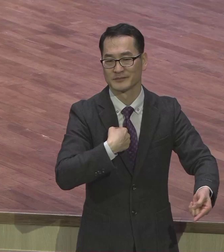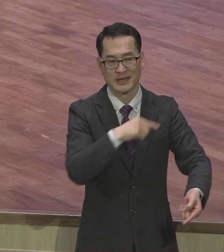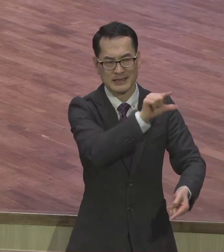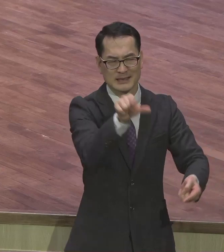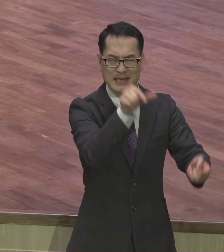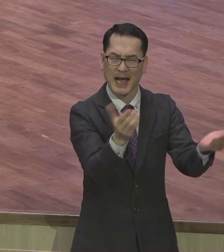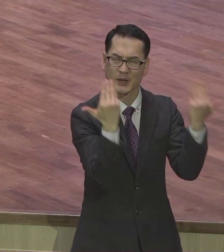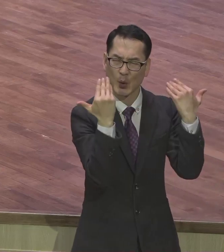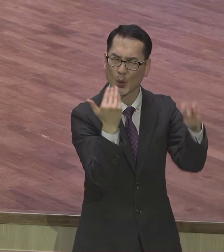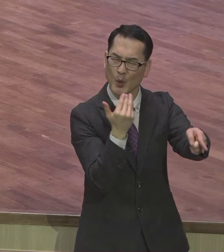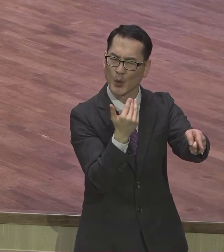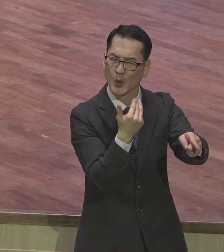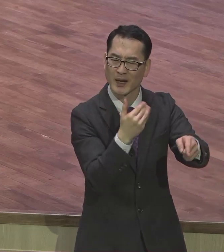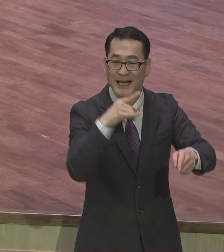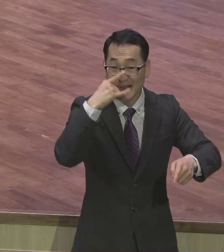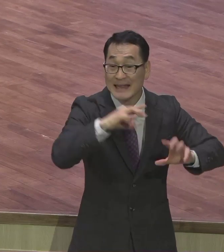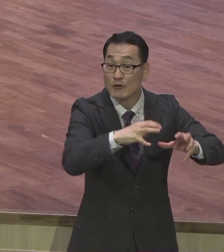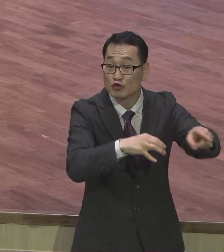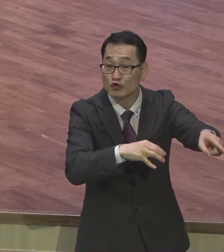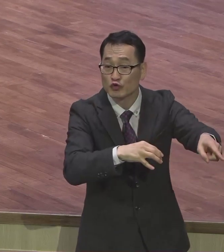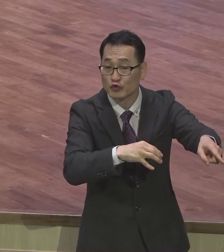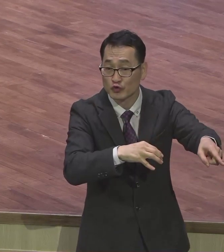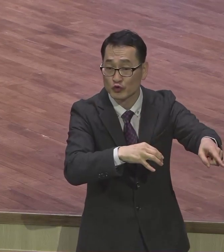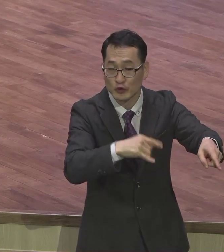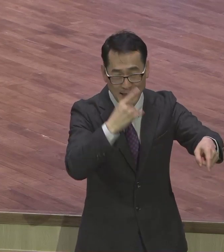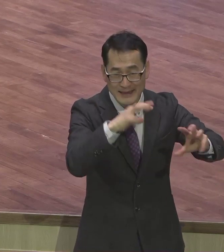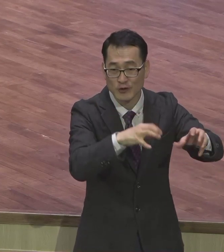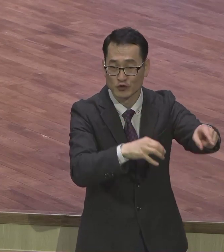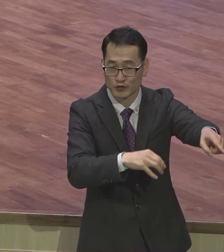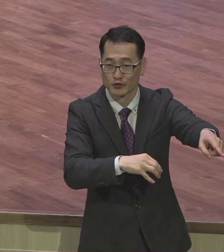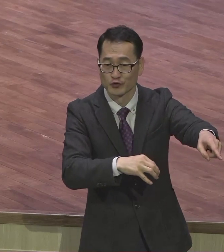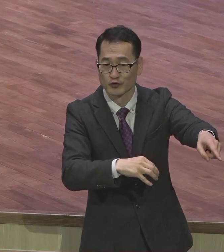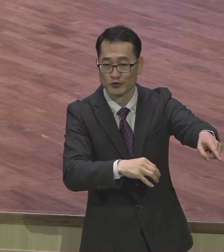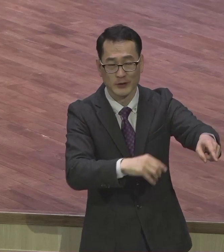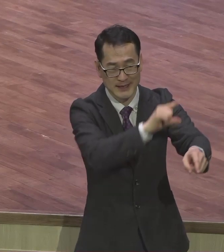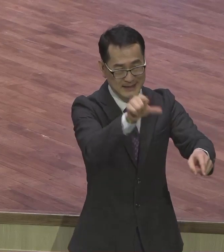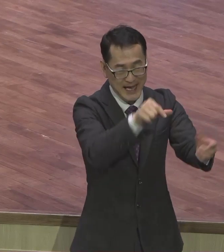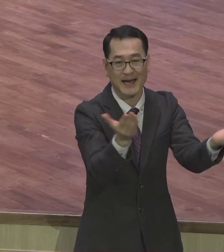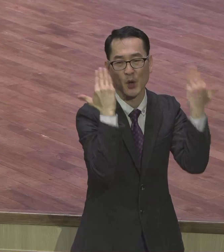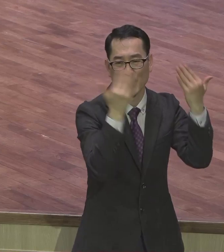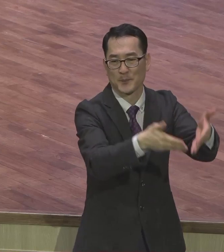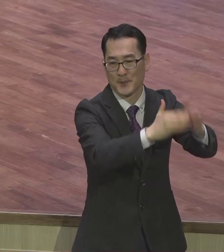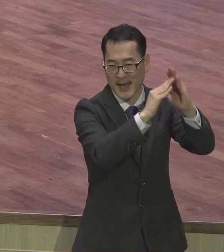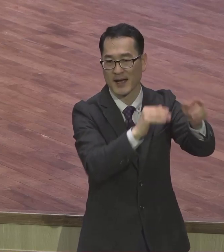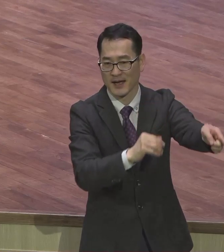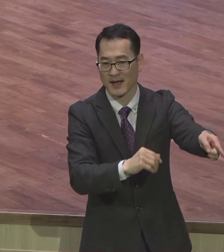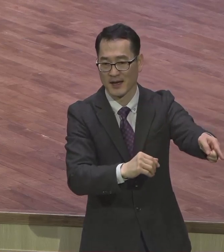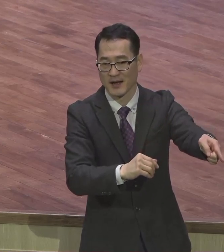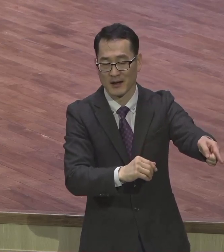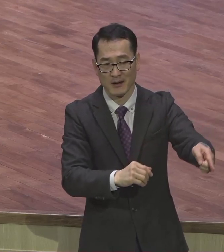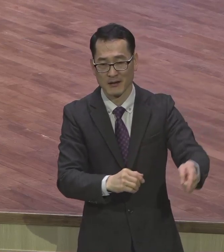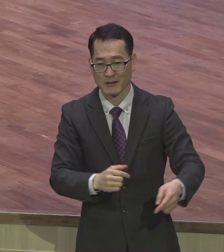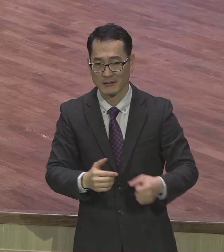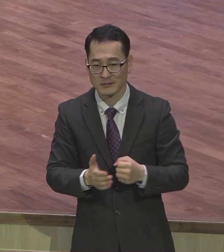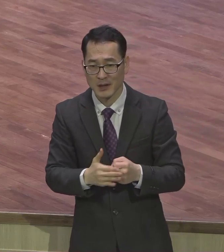신학교를. 태국에서 그것도 성교사 무덤인 태국에서 하니까 너무너무 놀랍고 신기하고 그래서 어떻게 이렇게